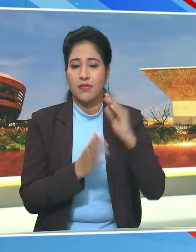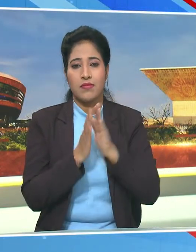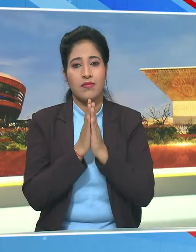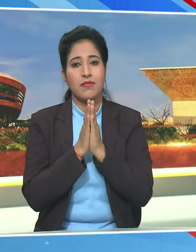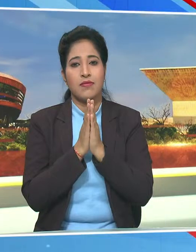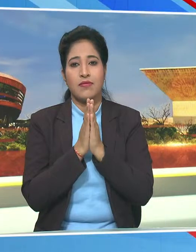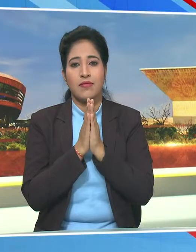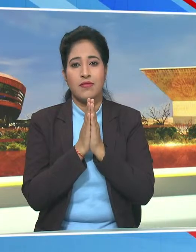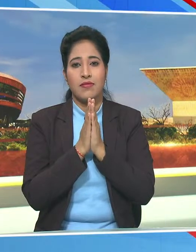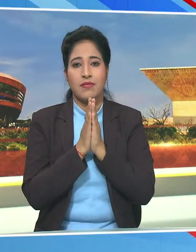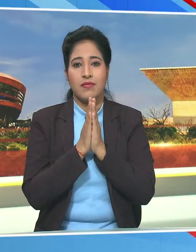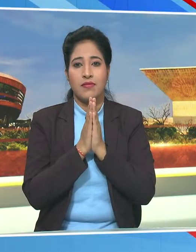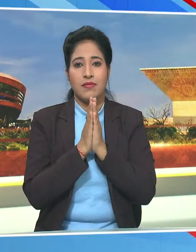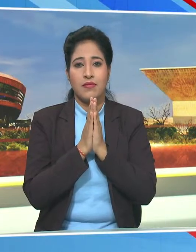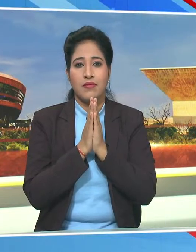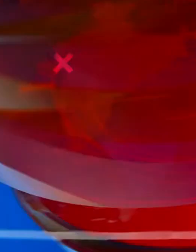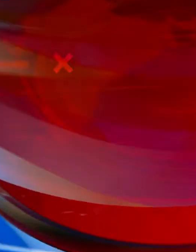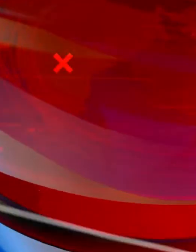नमस्कार